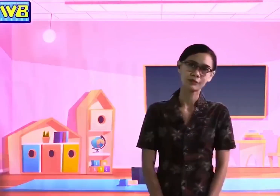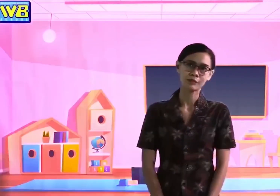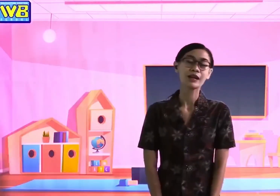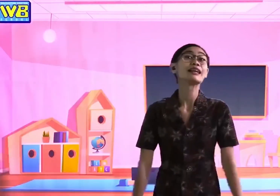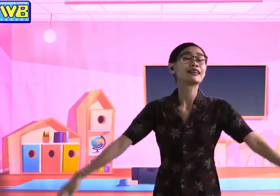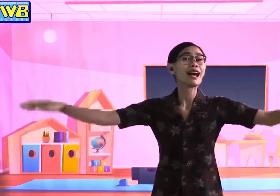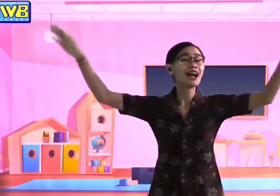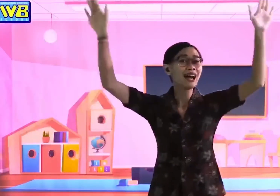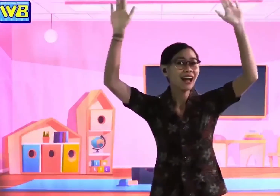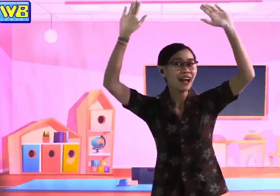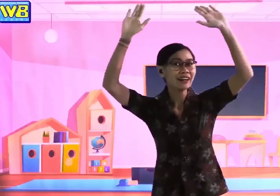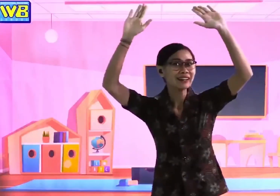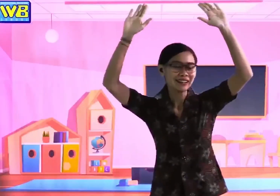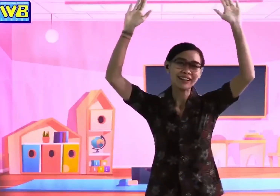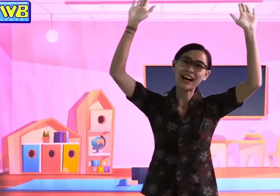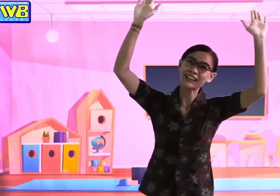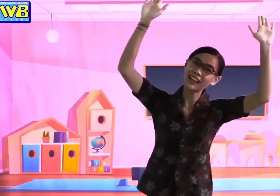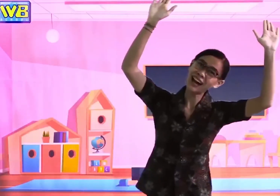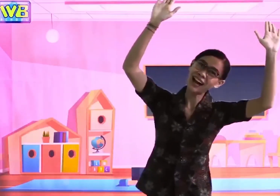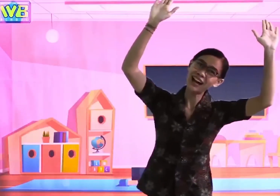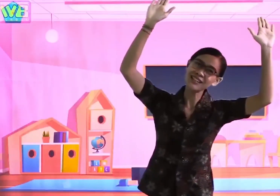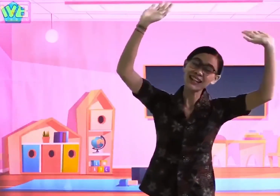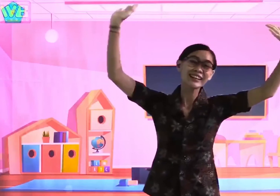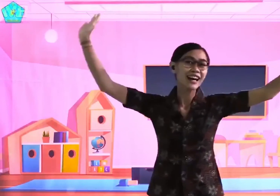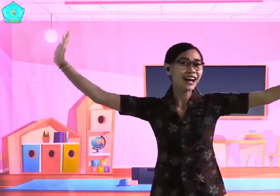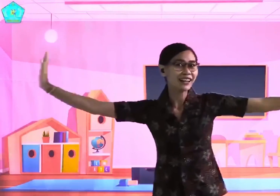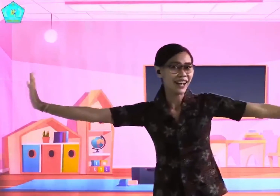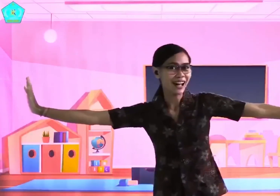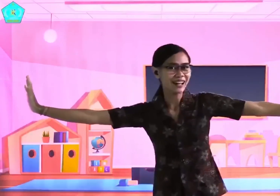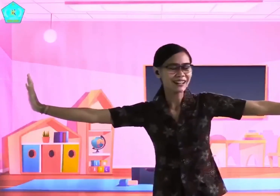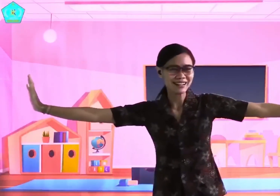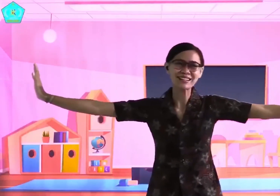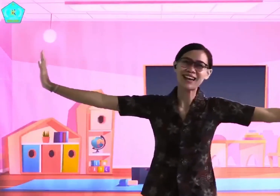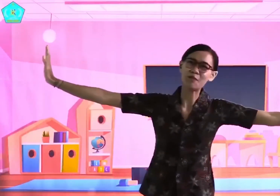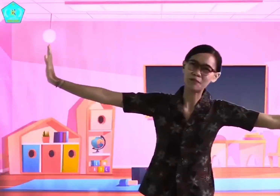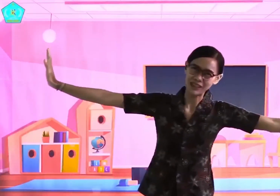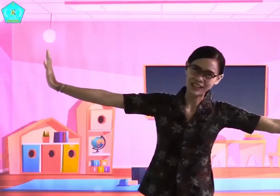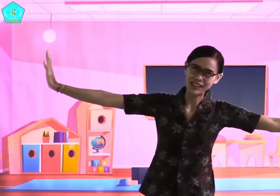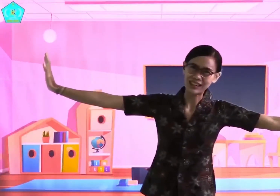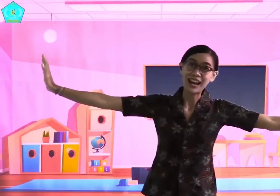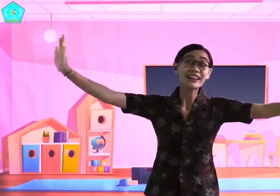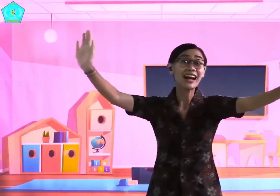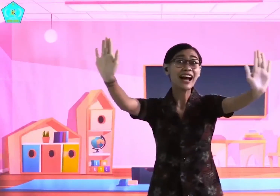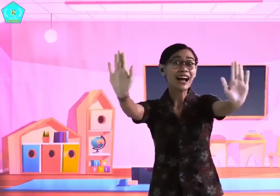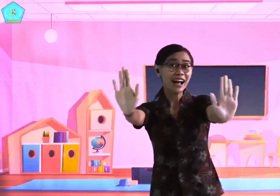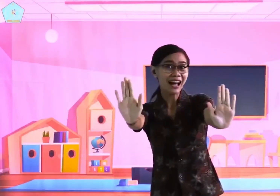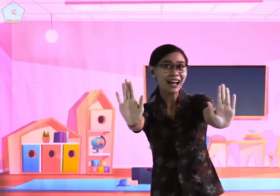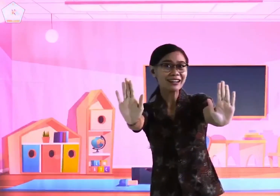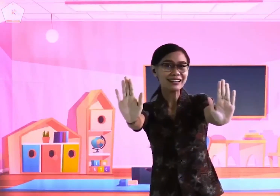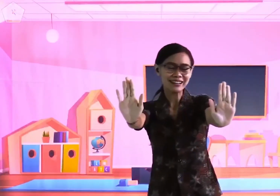Tangan ke atas, tangan ke samping, tangan ke